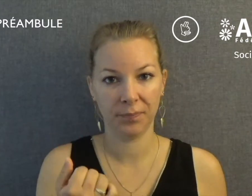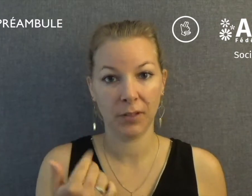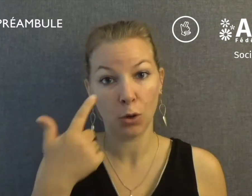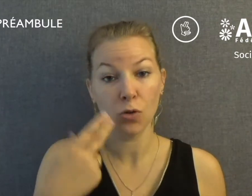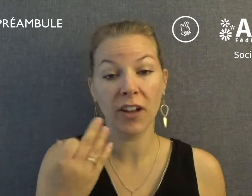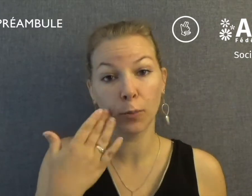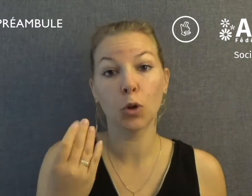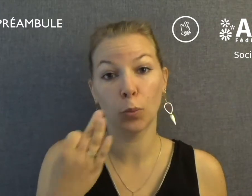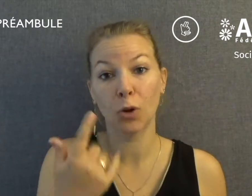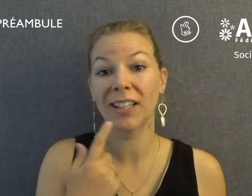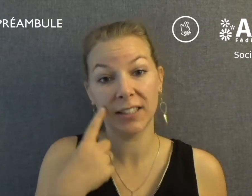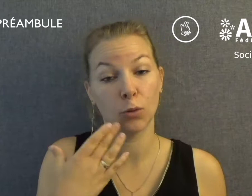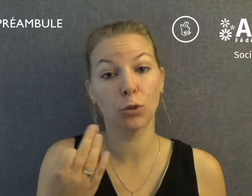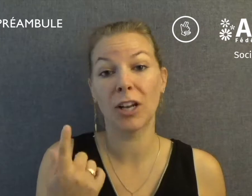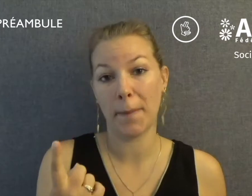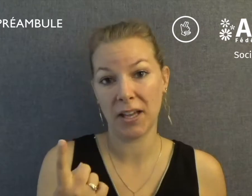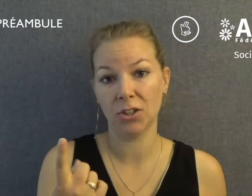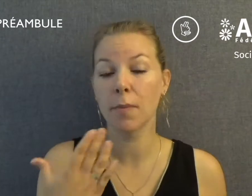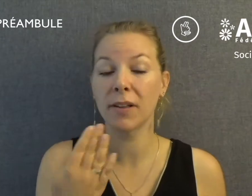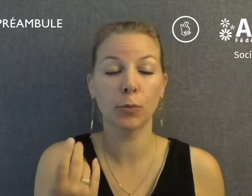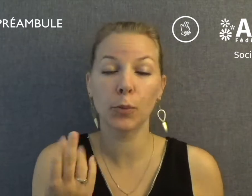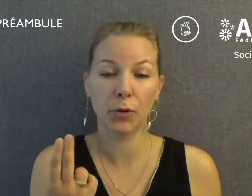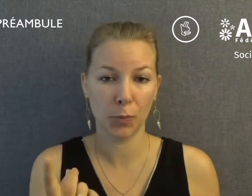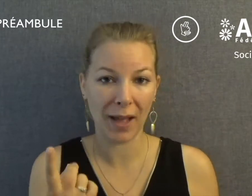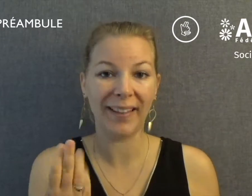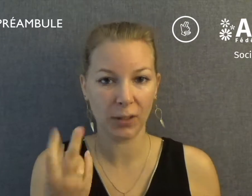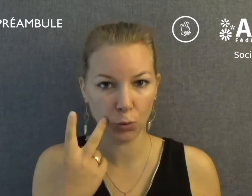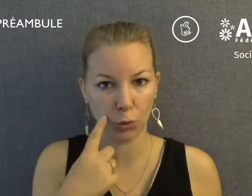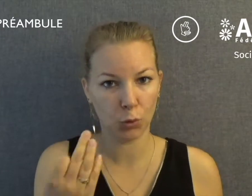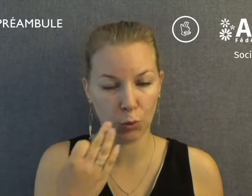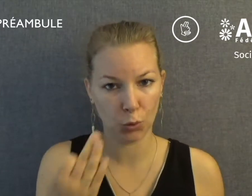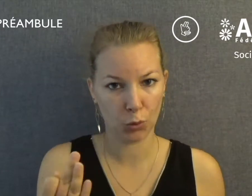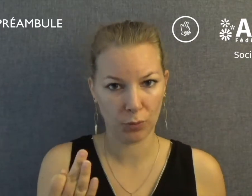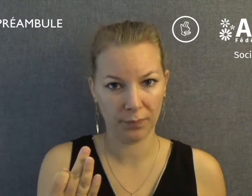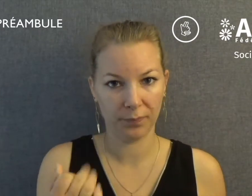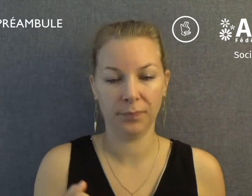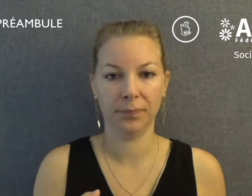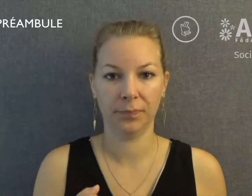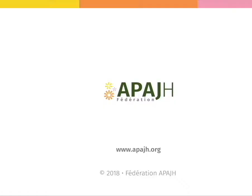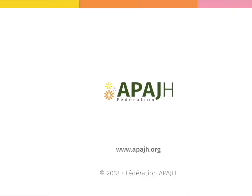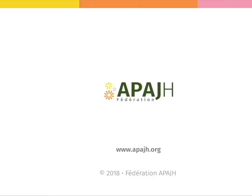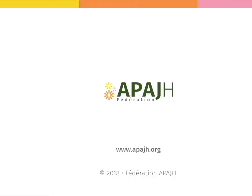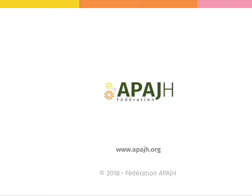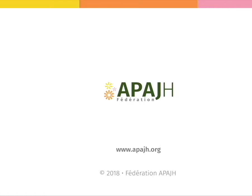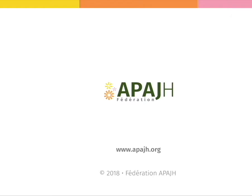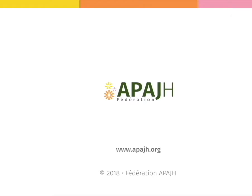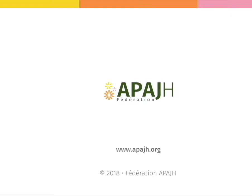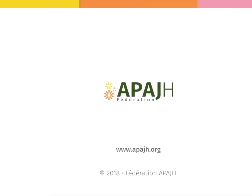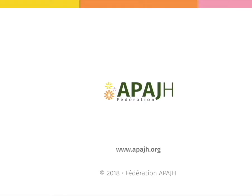Le gouvernement reprend les discours de la page, mais ne propose pas des actions dans ce sens. 1. 4. 5. Sous